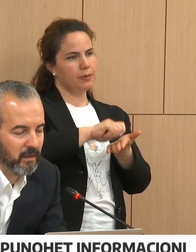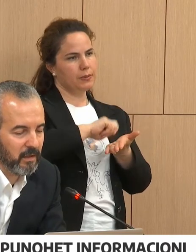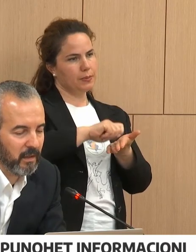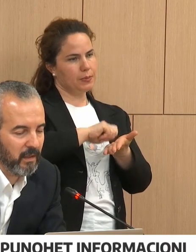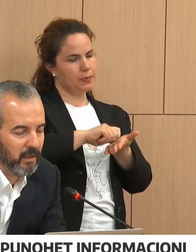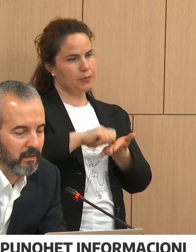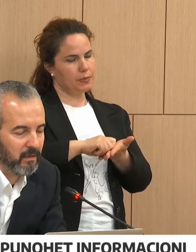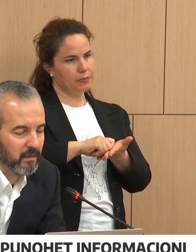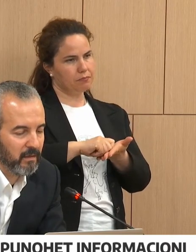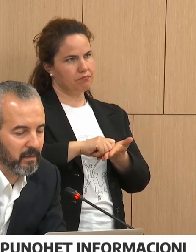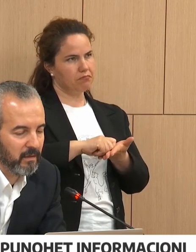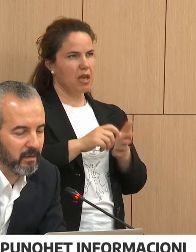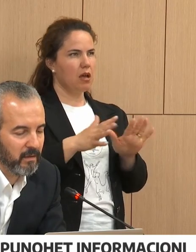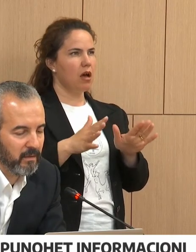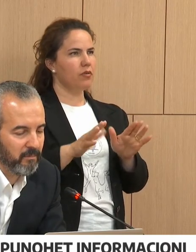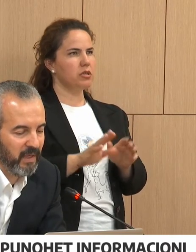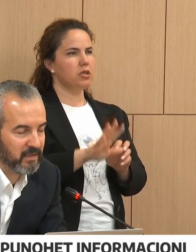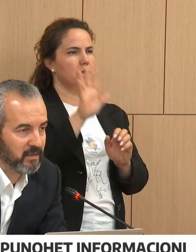585